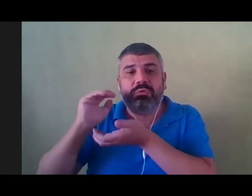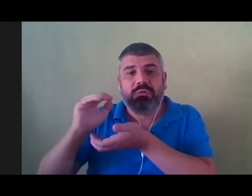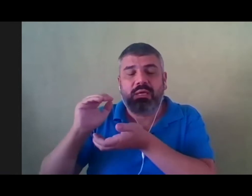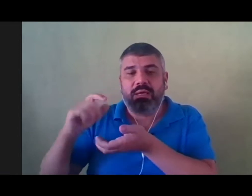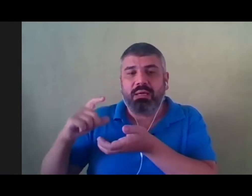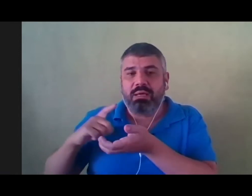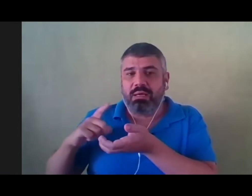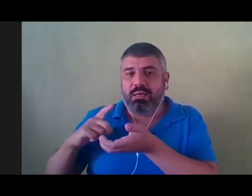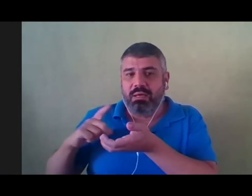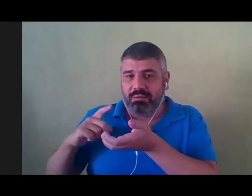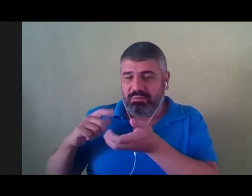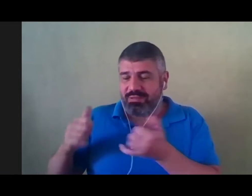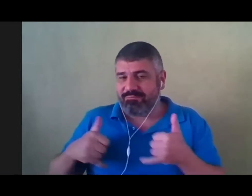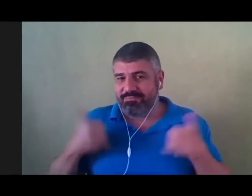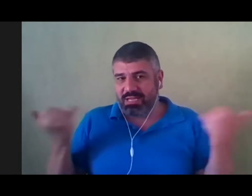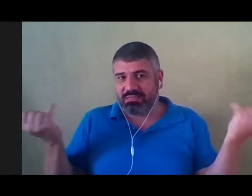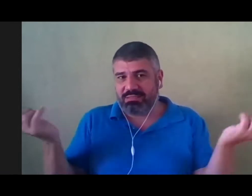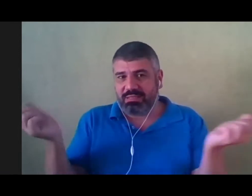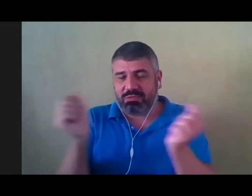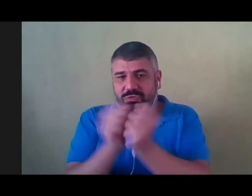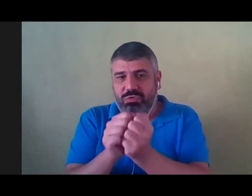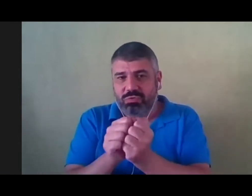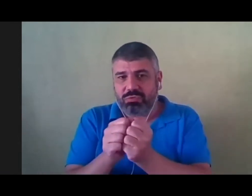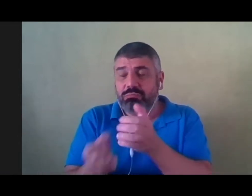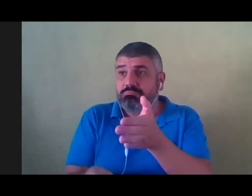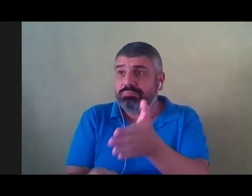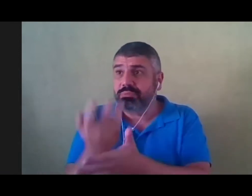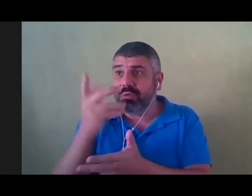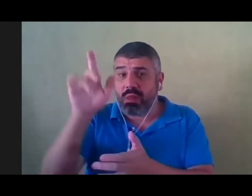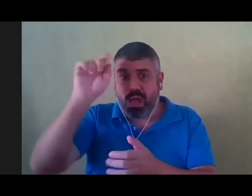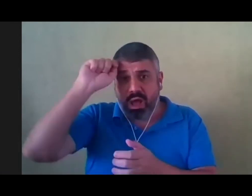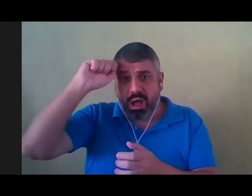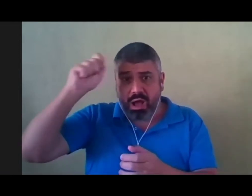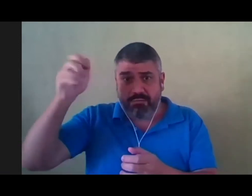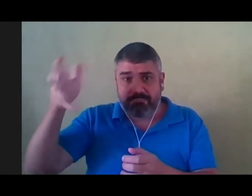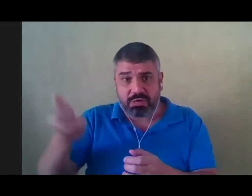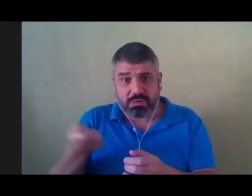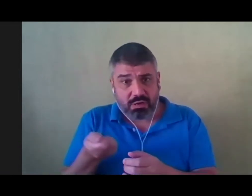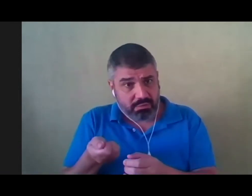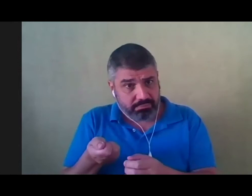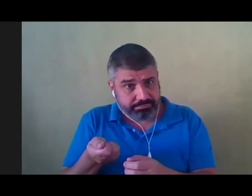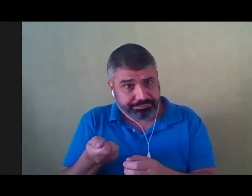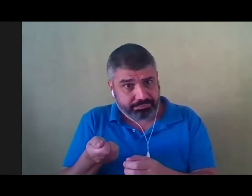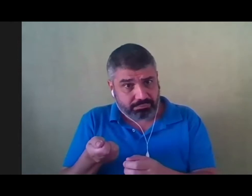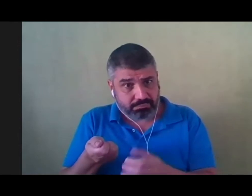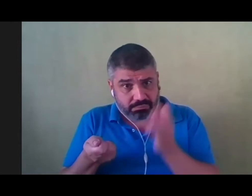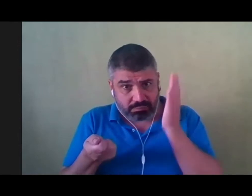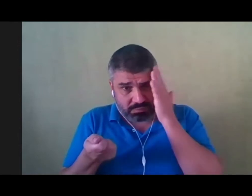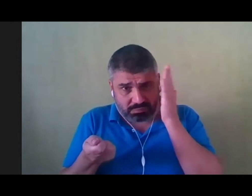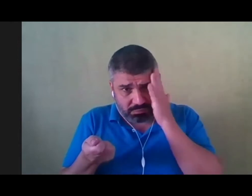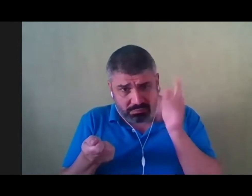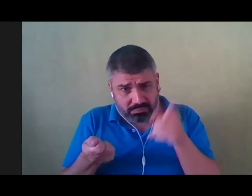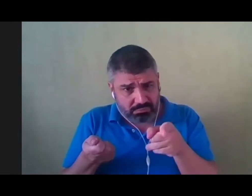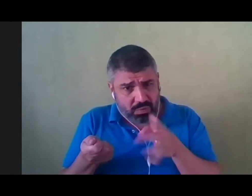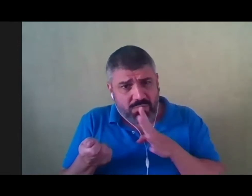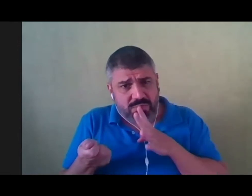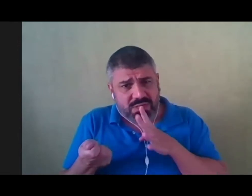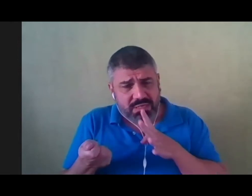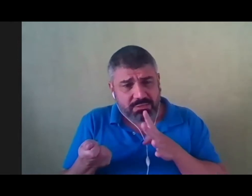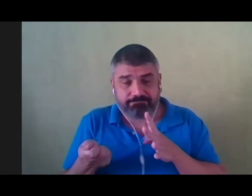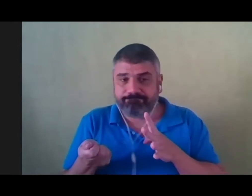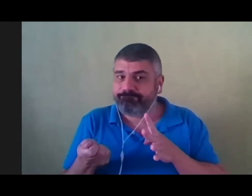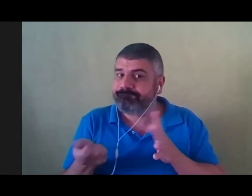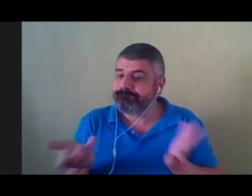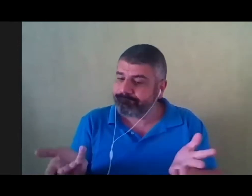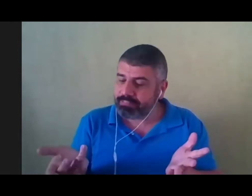sai num festejo de origem afro, quem sabe? Não sabem? Então eu vou